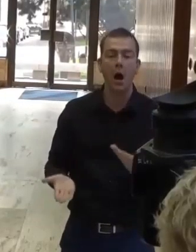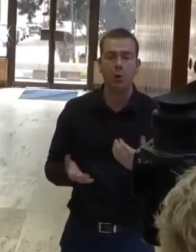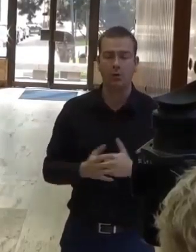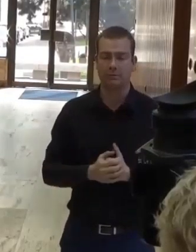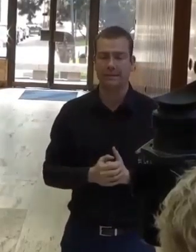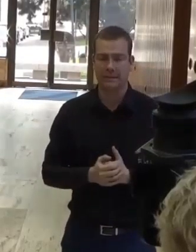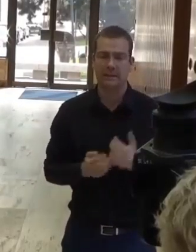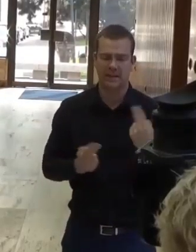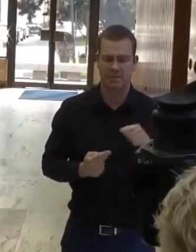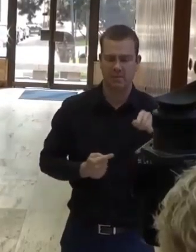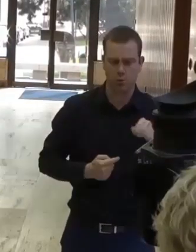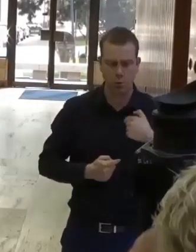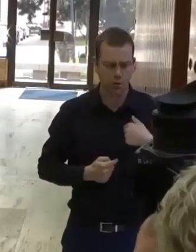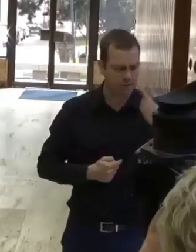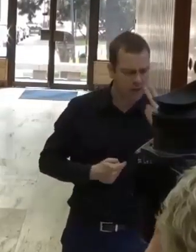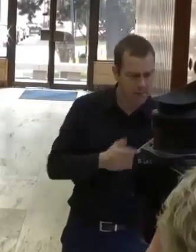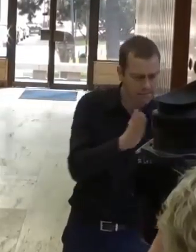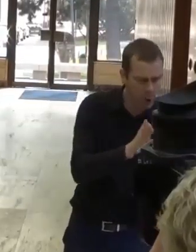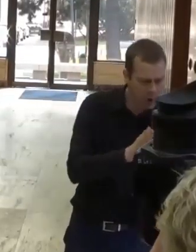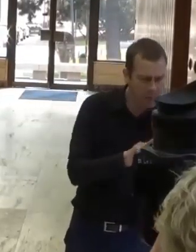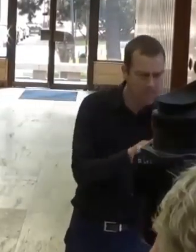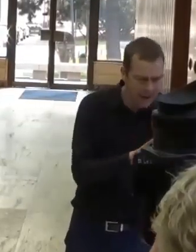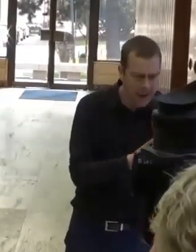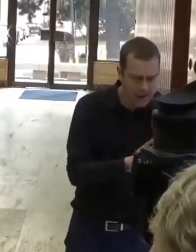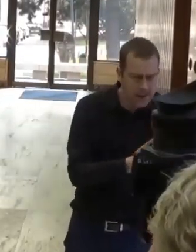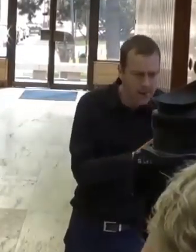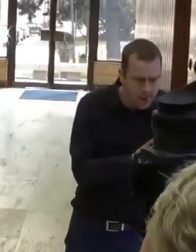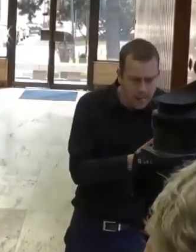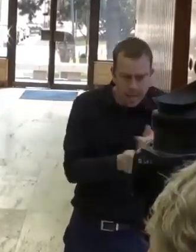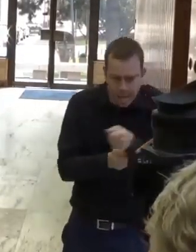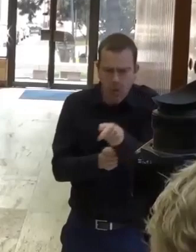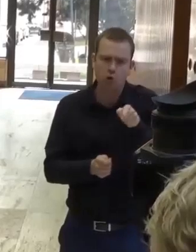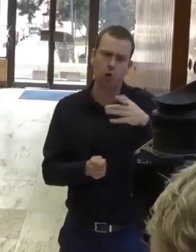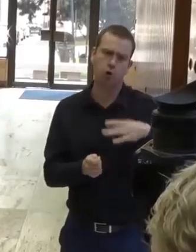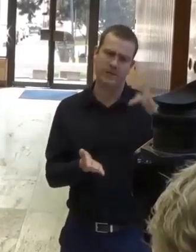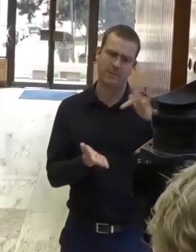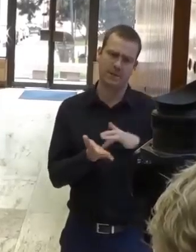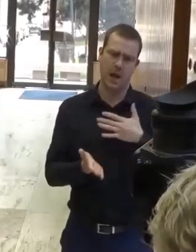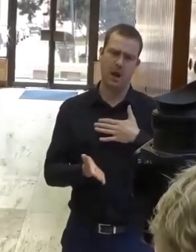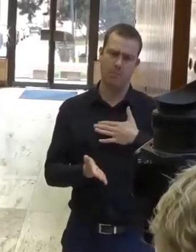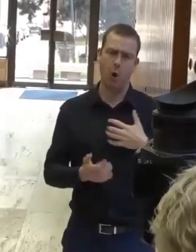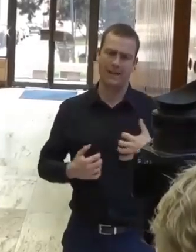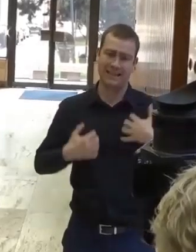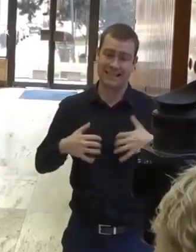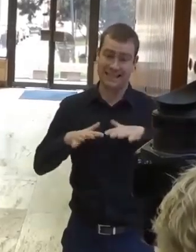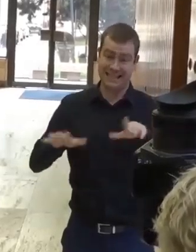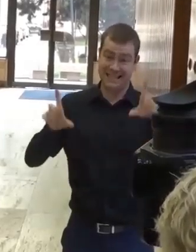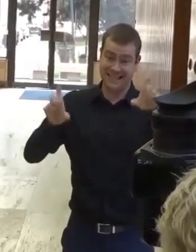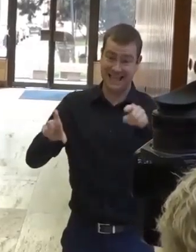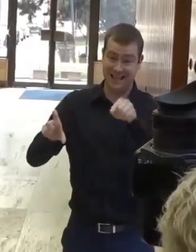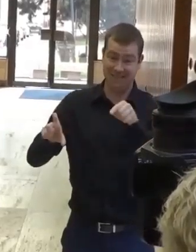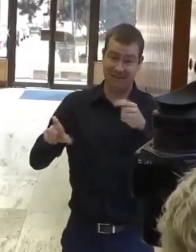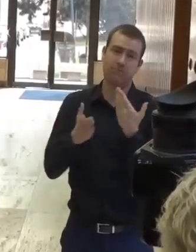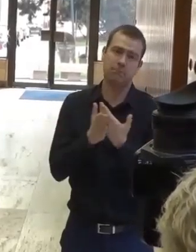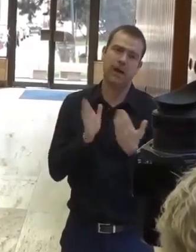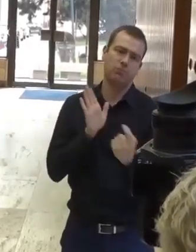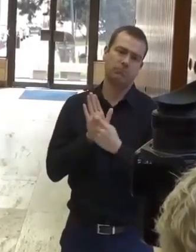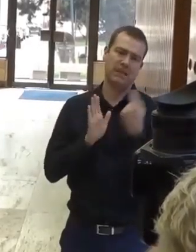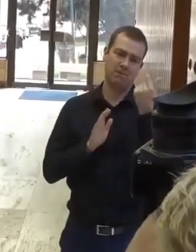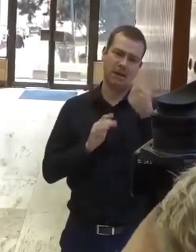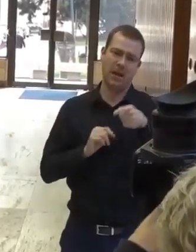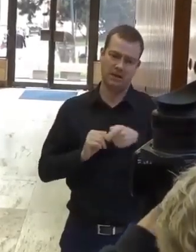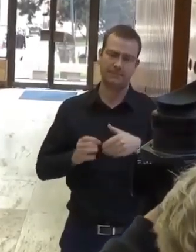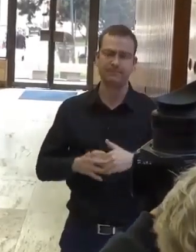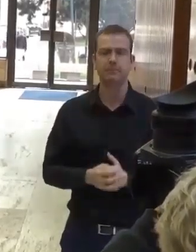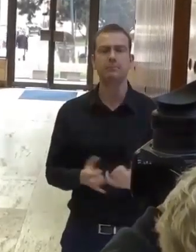sú najviac potrebné, na zmiernenie krízy koronavírusu. V súčasnosti stav je taký, že máme